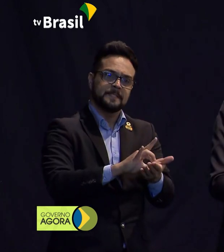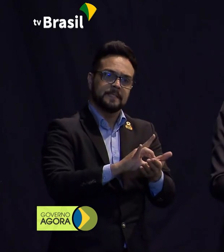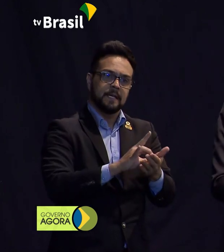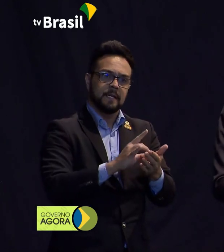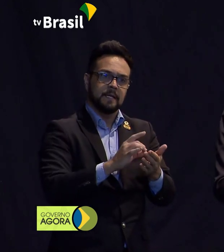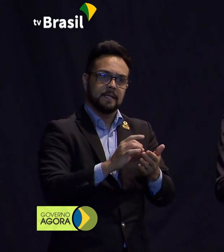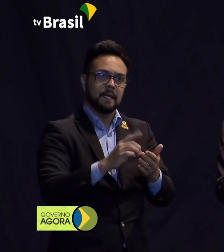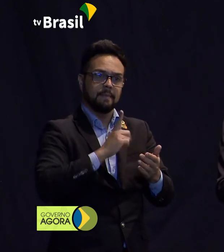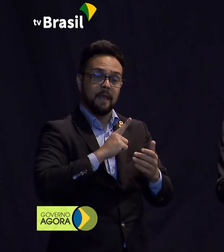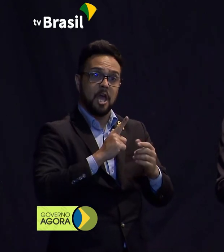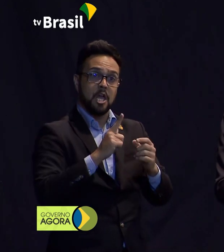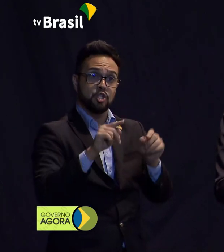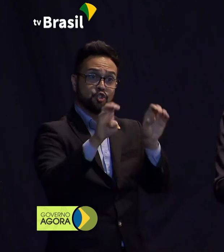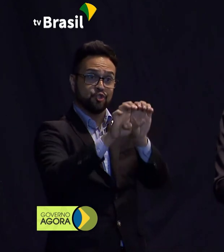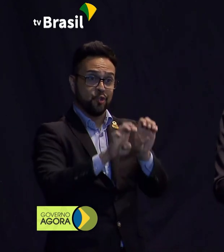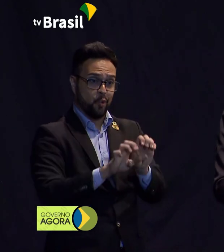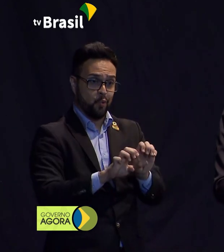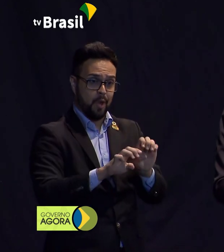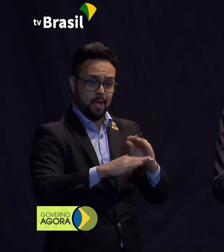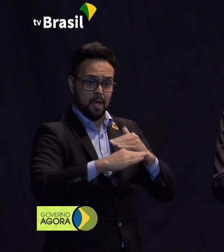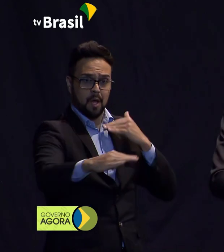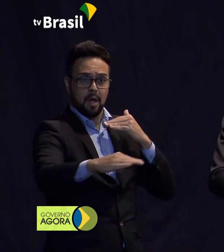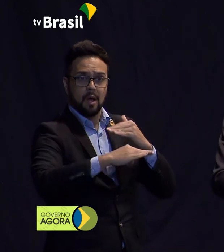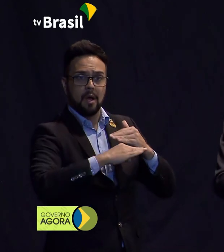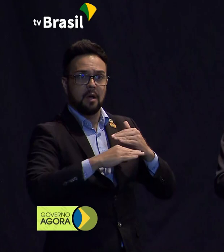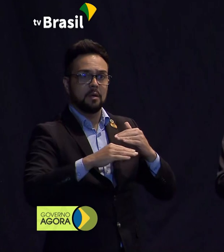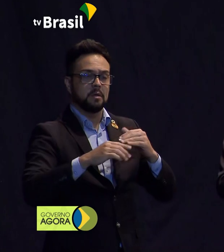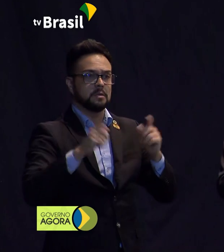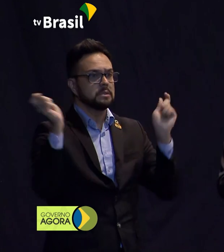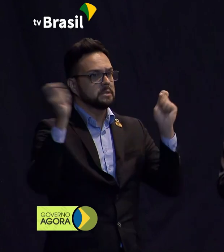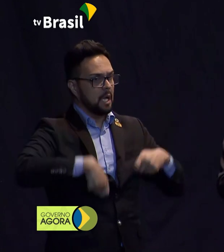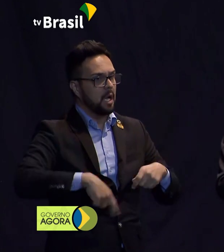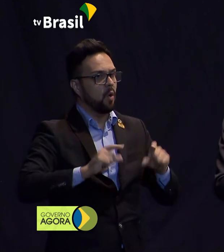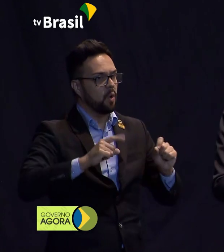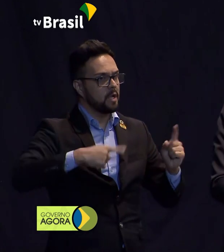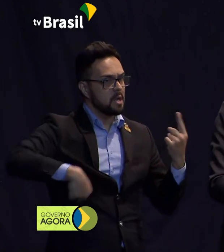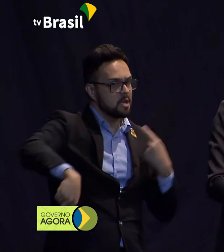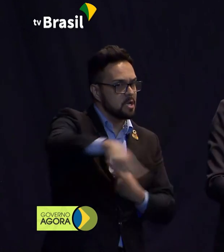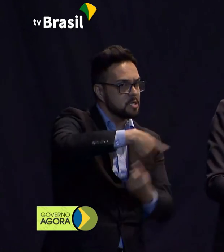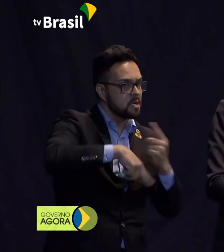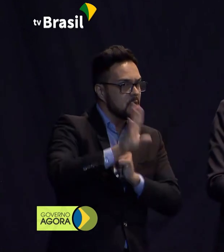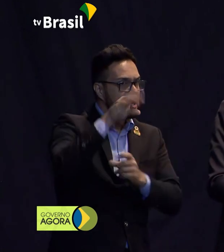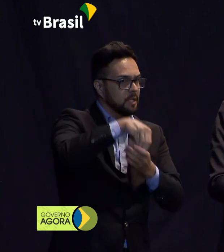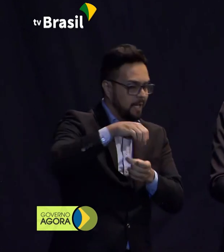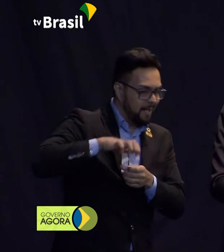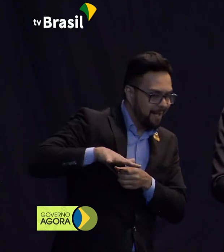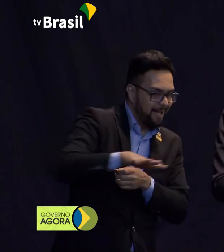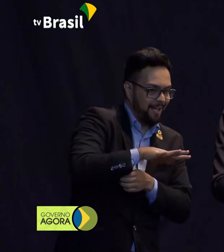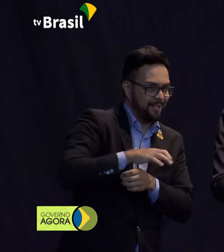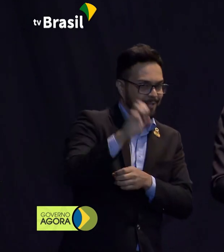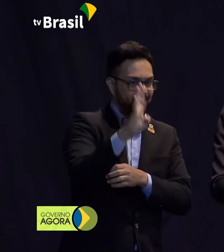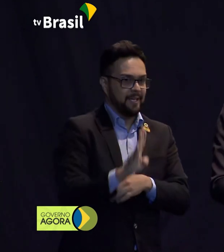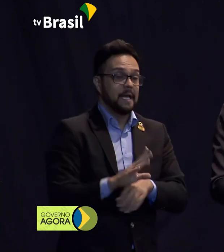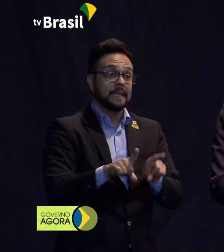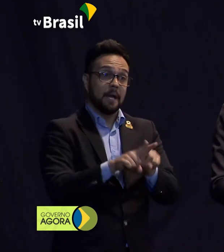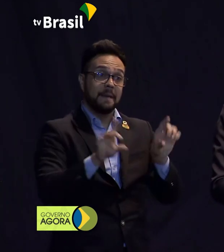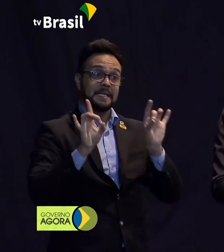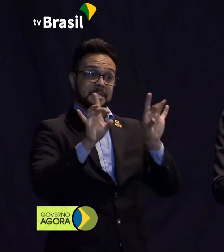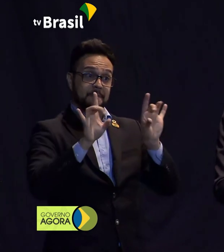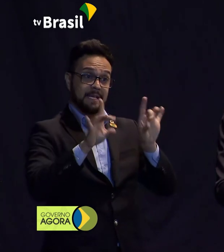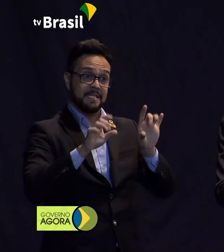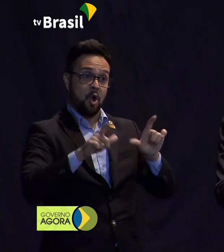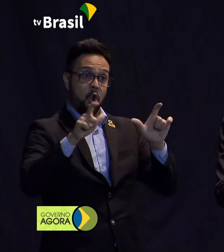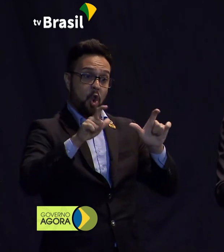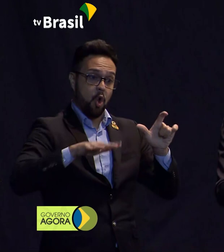capaz de circular em nosso território, em especial até região de portos,